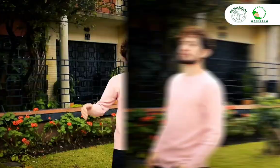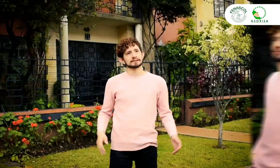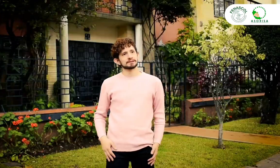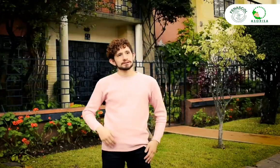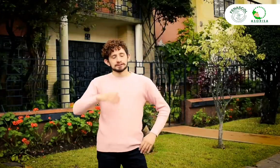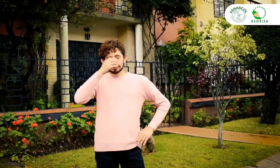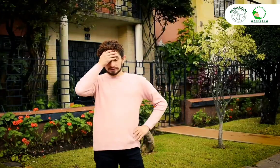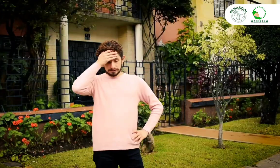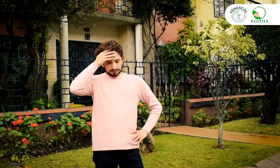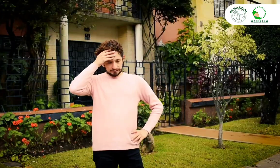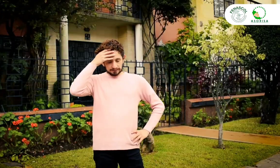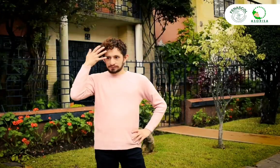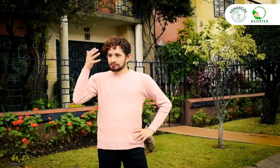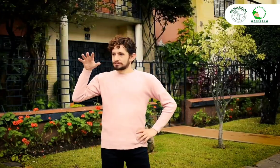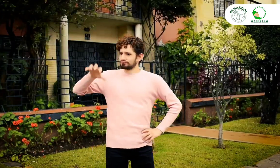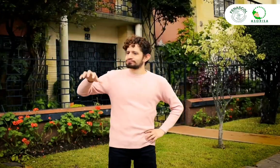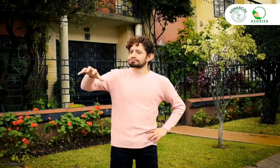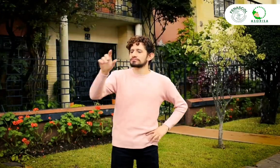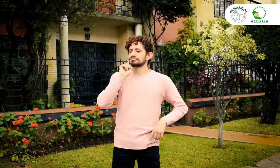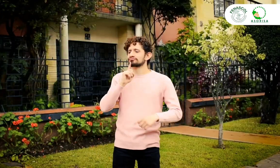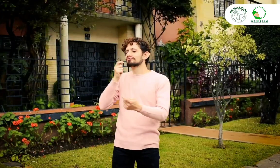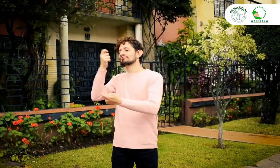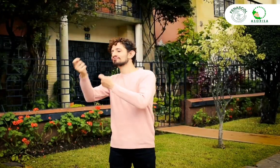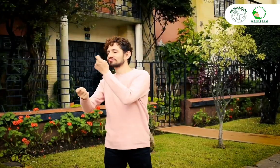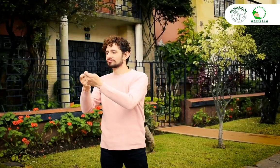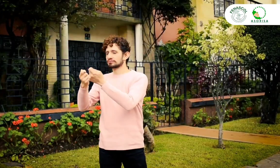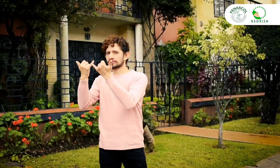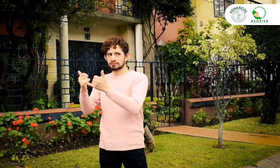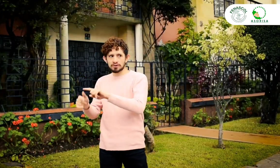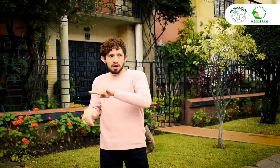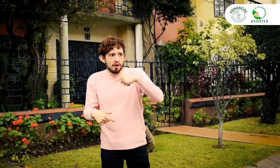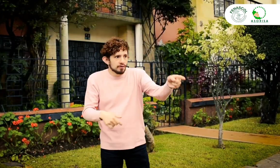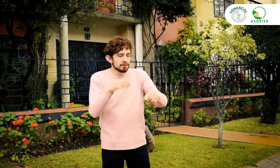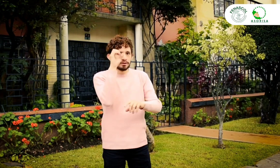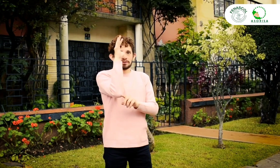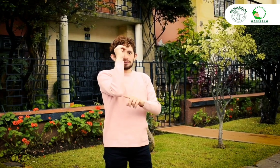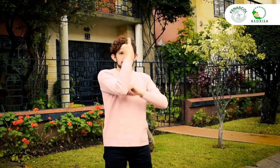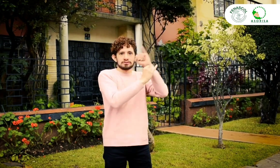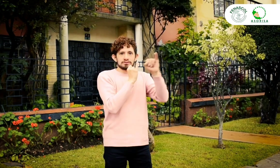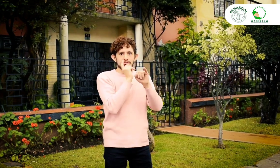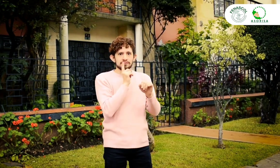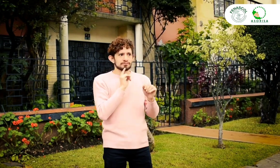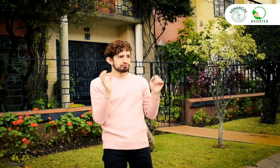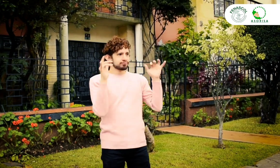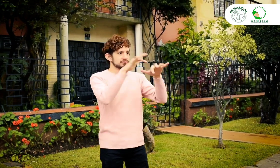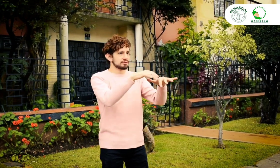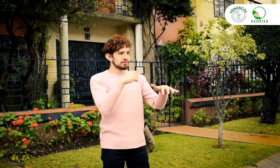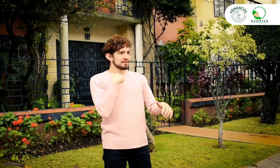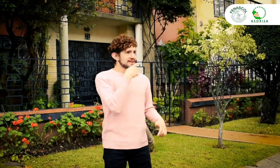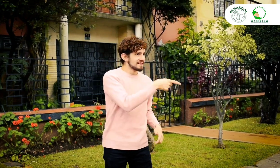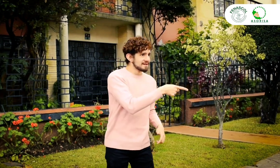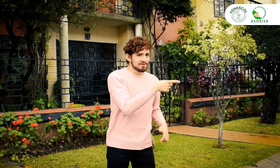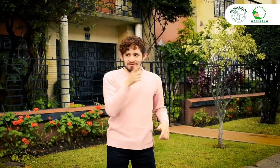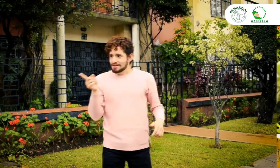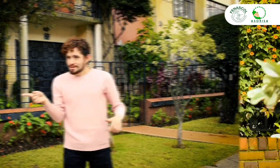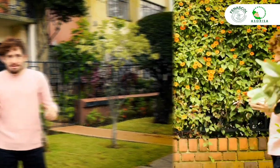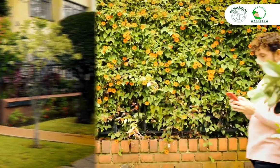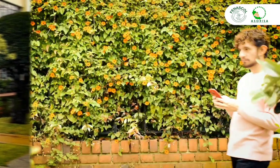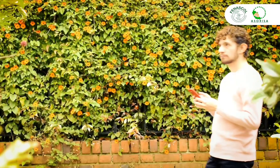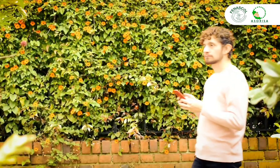Espera, ¿a cuál de las dos voy? Hay feria de sordos, pero también hay congreso internacional de personas sordas, ¿a cuál